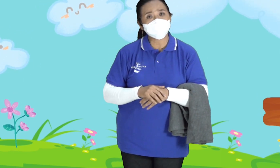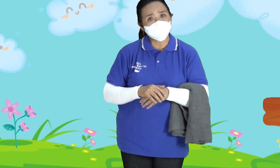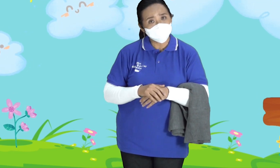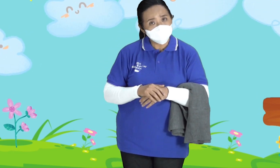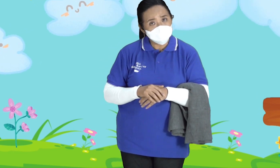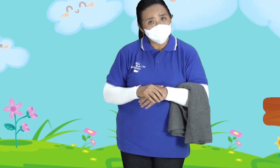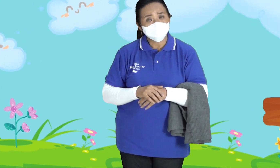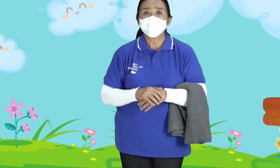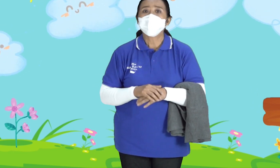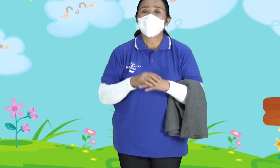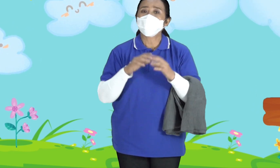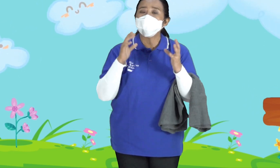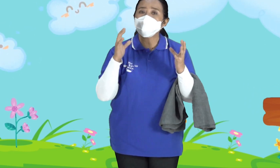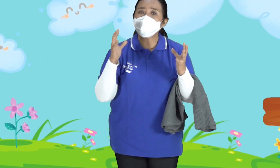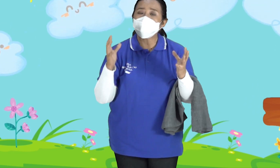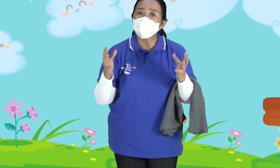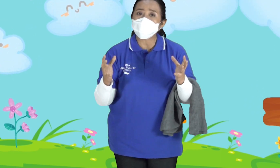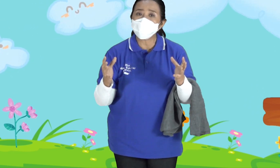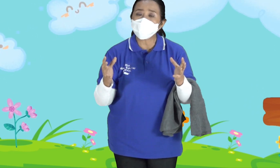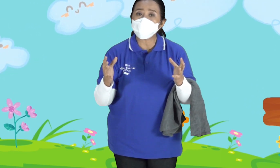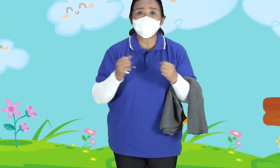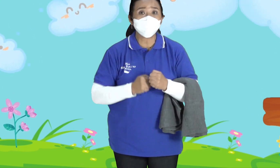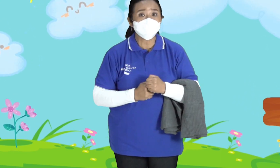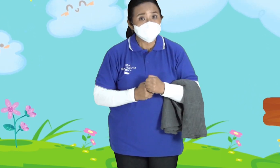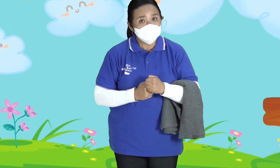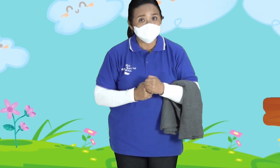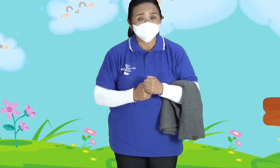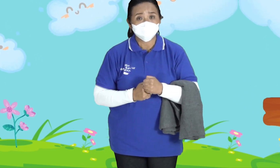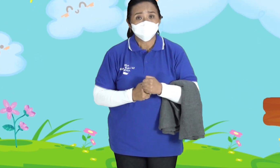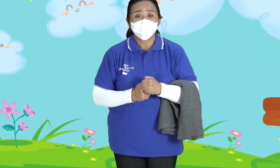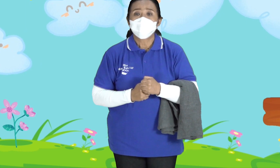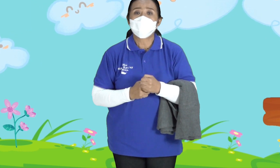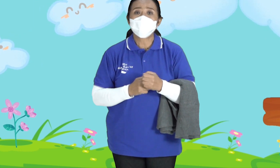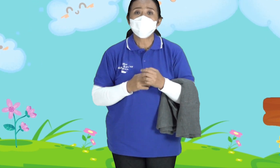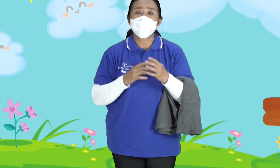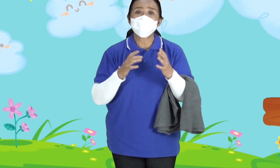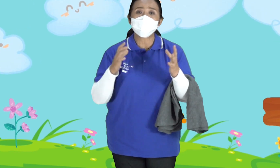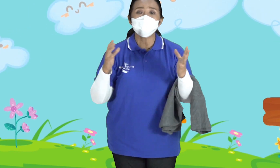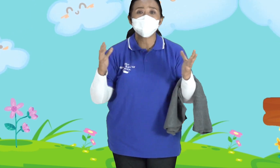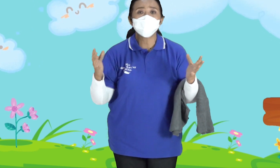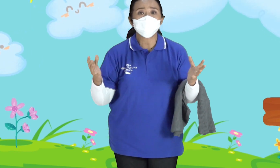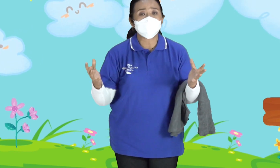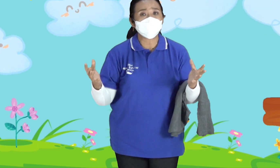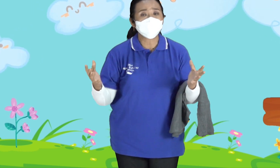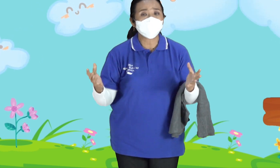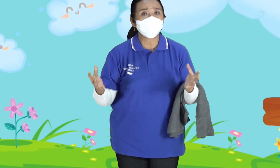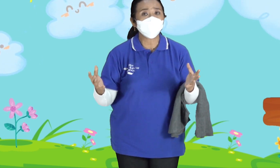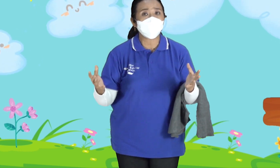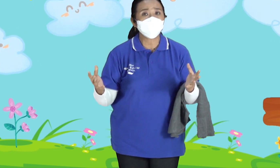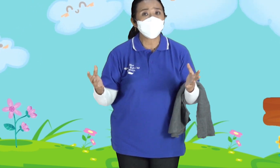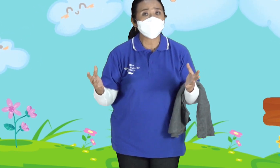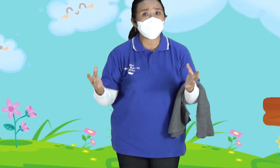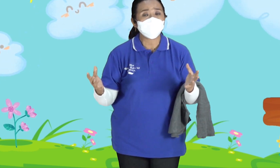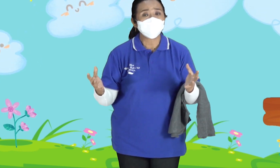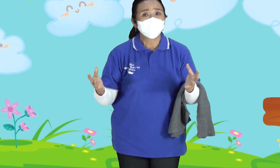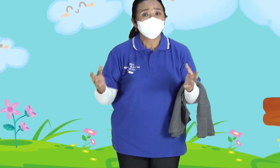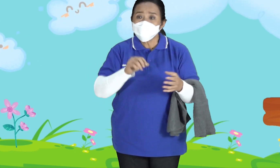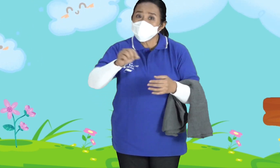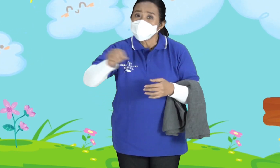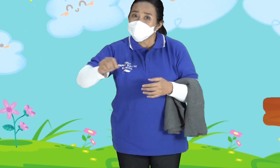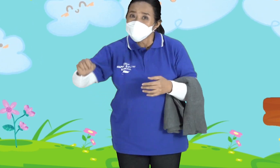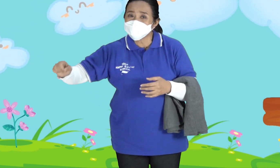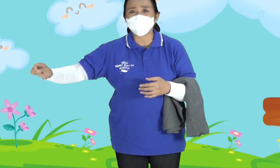Buat kita Semua Ada yang Dikasih Talenta Bisa Main Musik Ada yang Dikasih Talenta Sama Tuhan Bisa